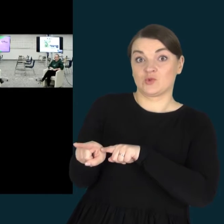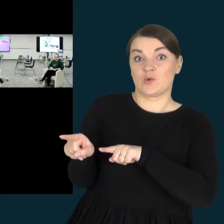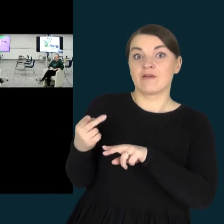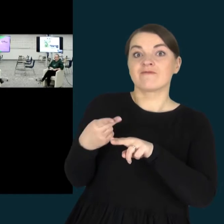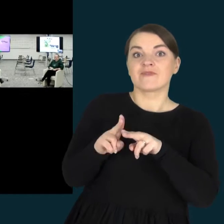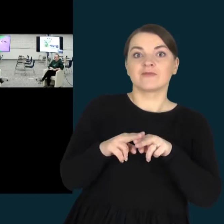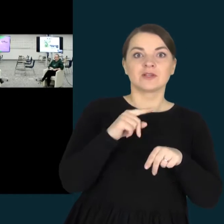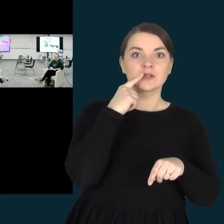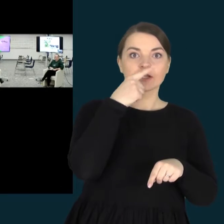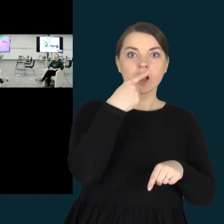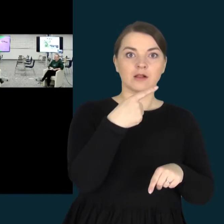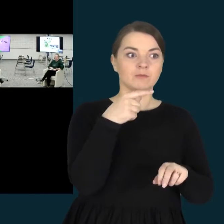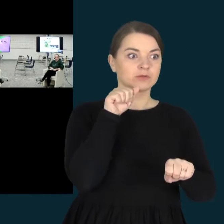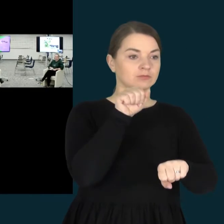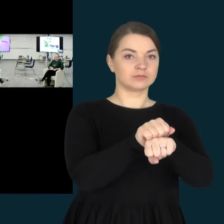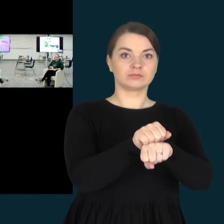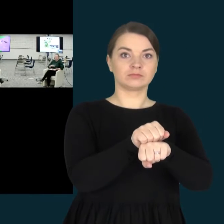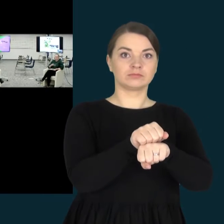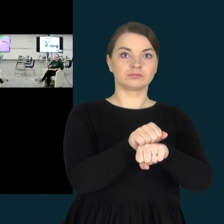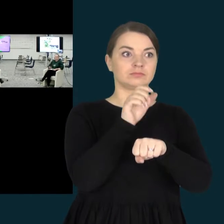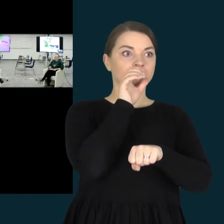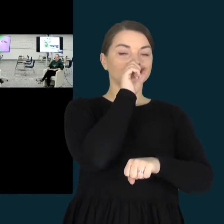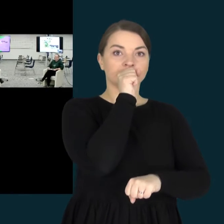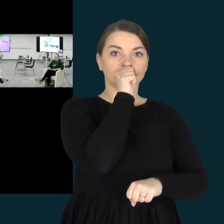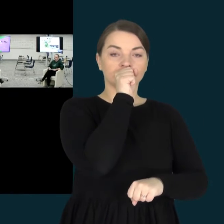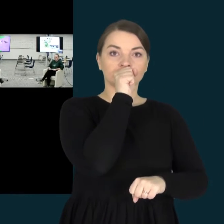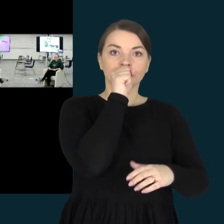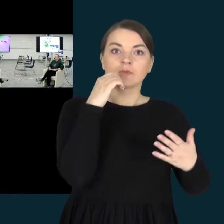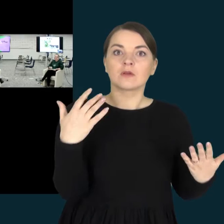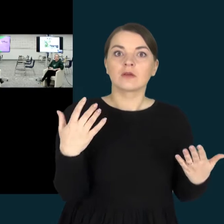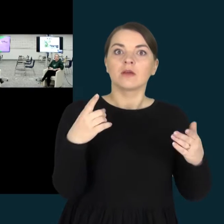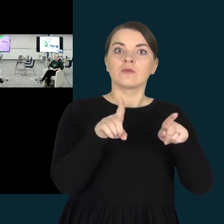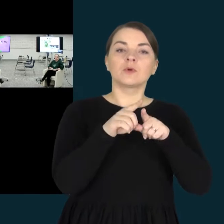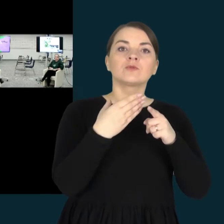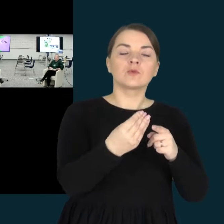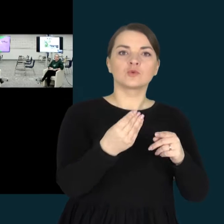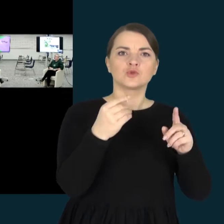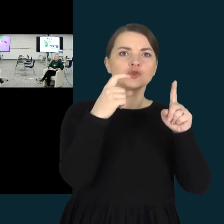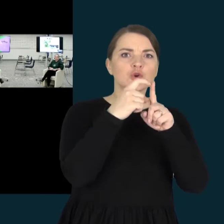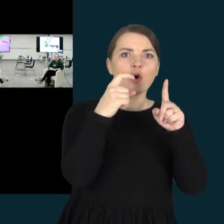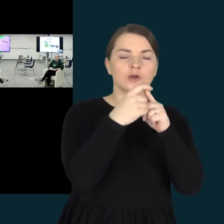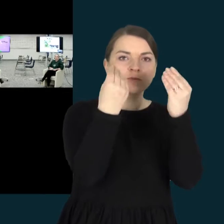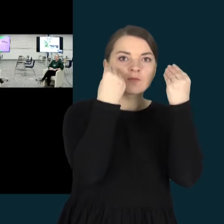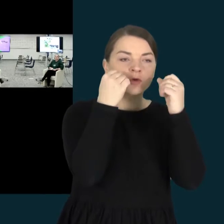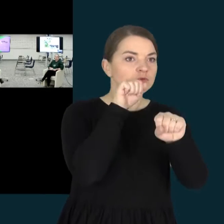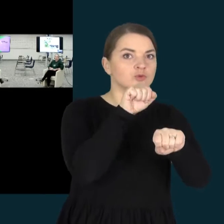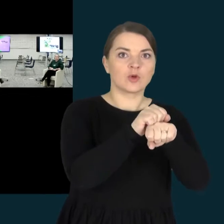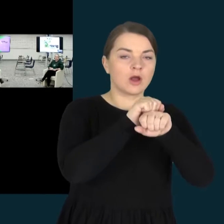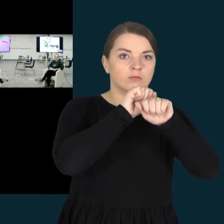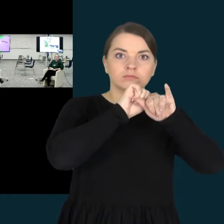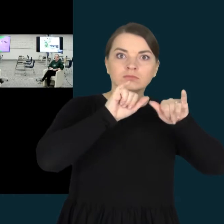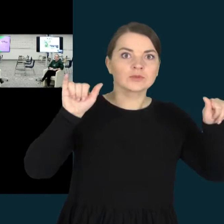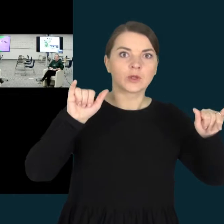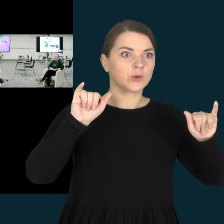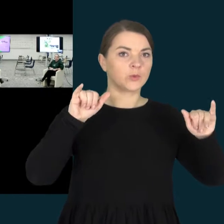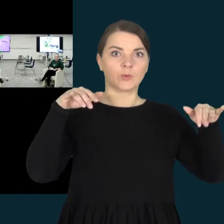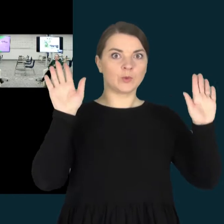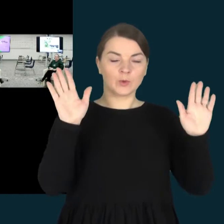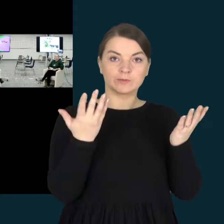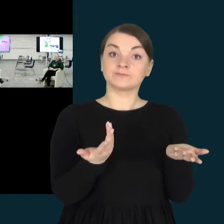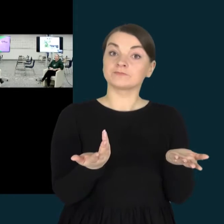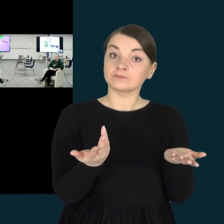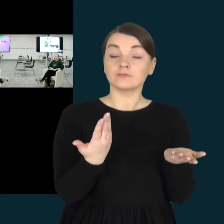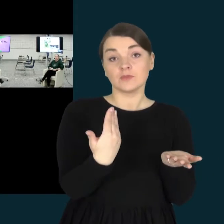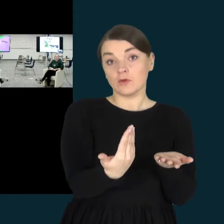kalbėti, nustojo plėsti savo žodyną, tai buvo tiesiog normalūs reiškinys. Bet